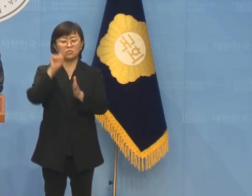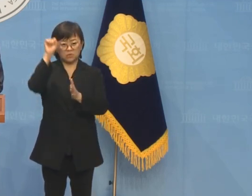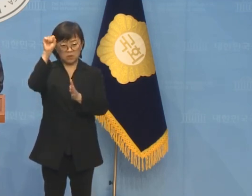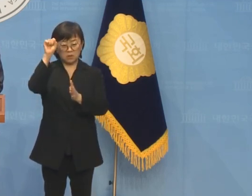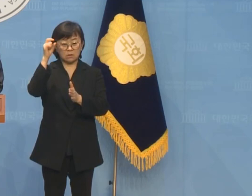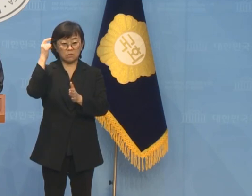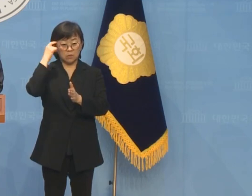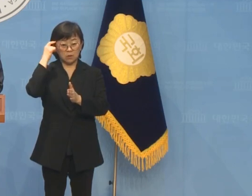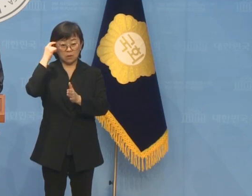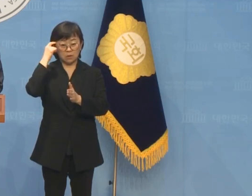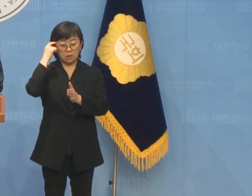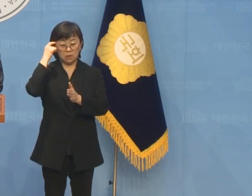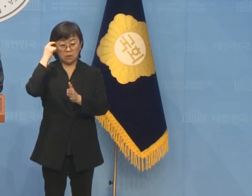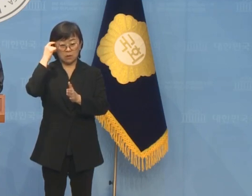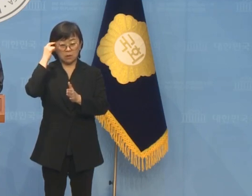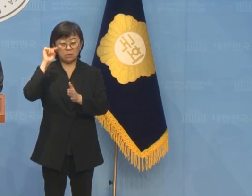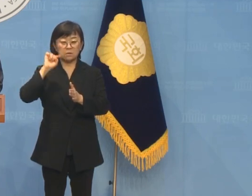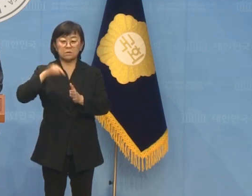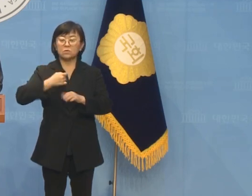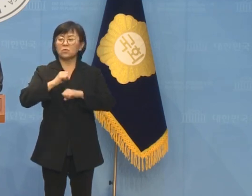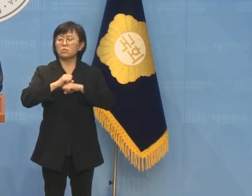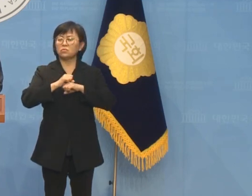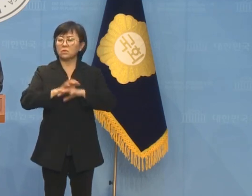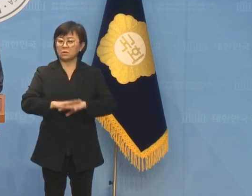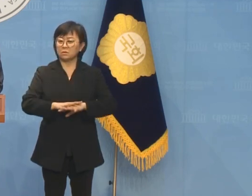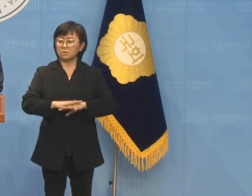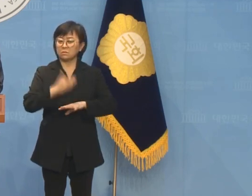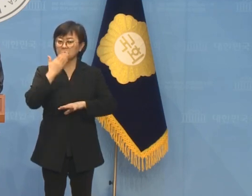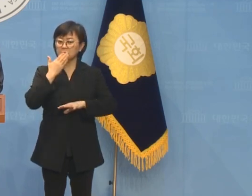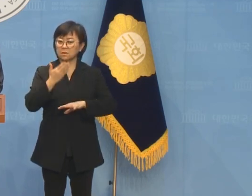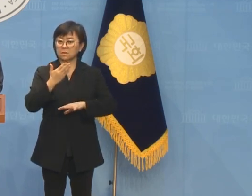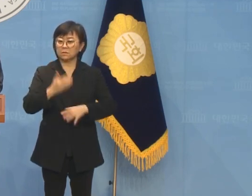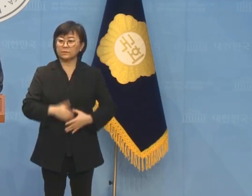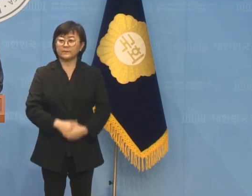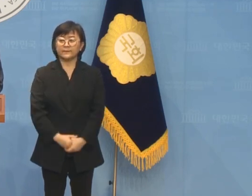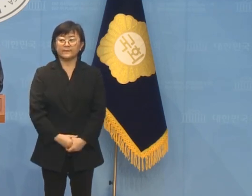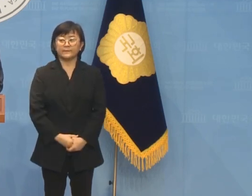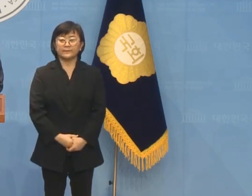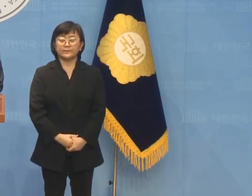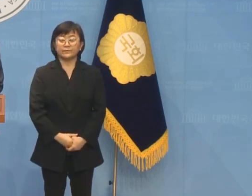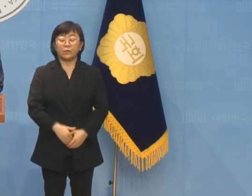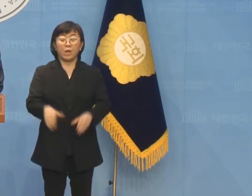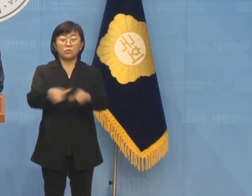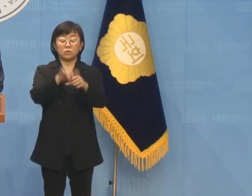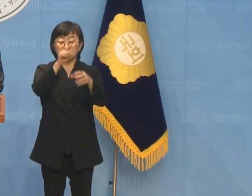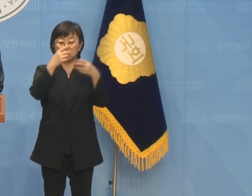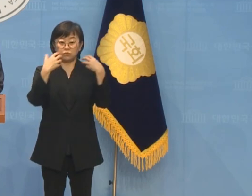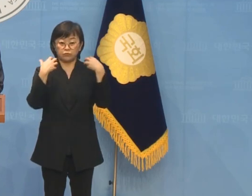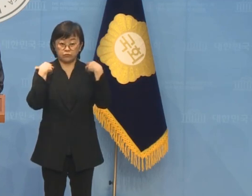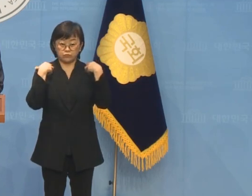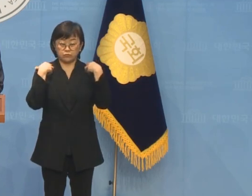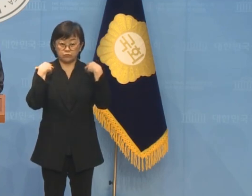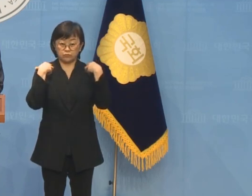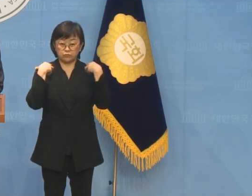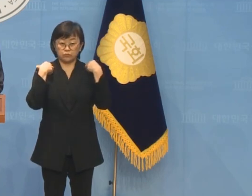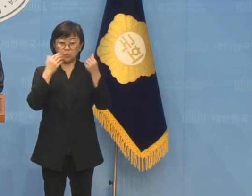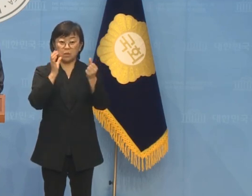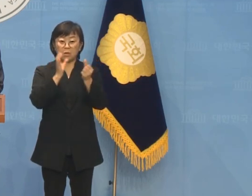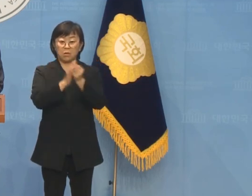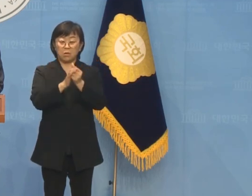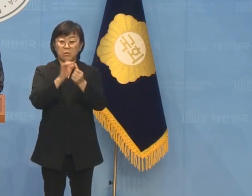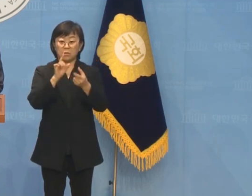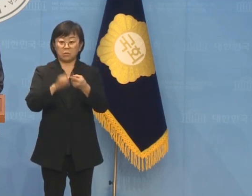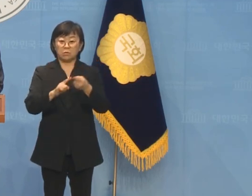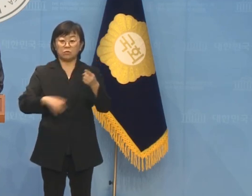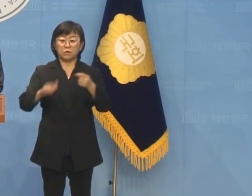자괴감조차 들지 않을 수 없습니다. 문재인 정권이 드셔놓은 굴레를